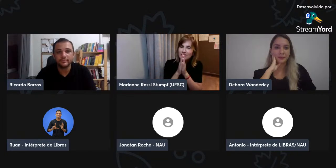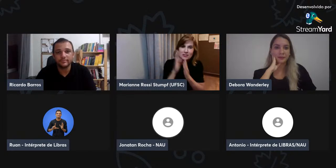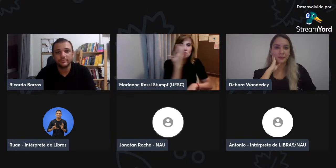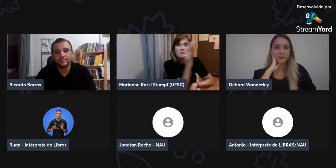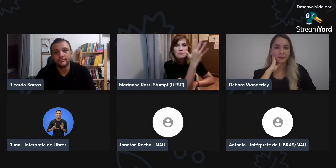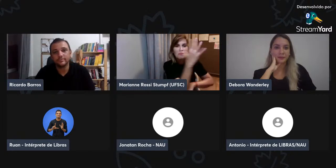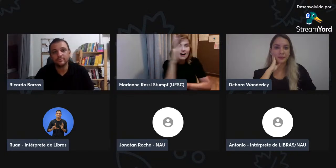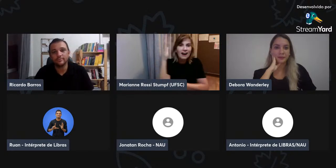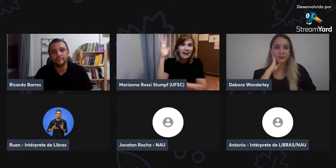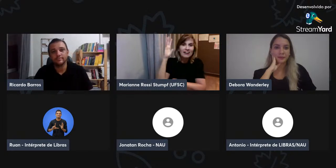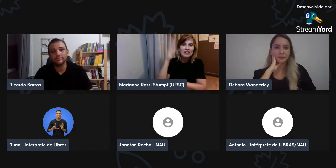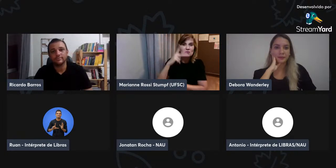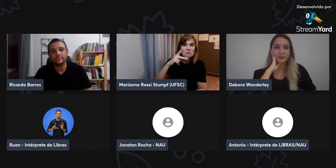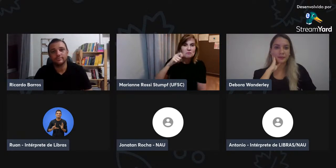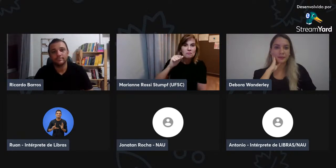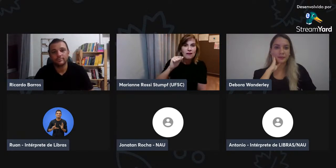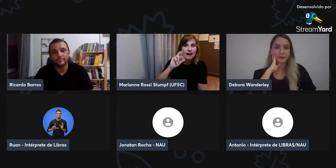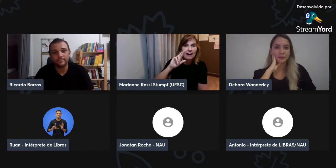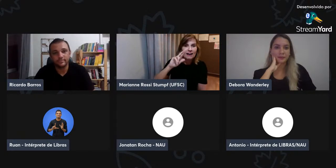compartilhada nesse momento.